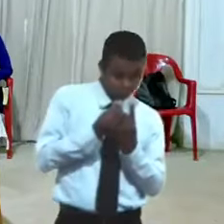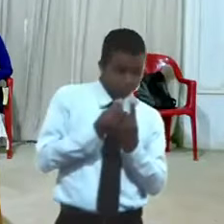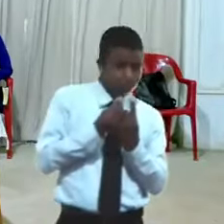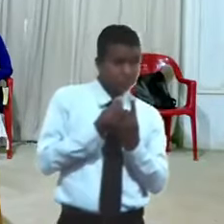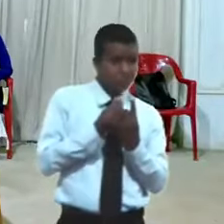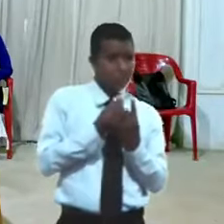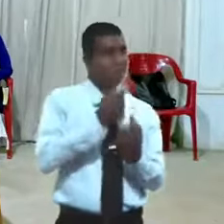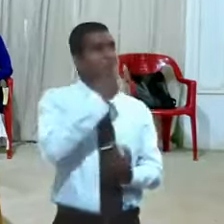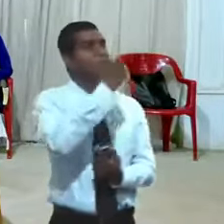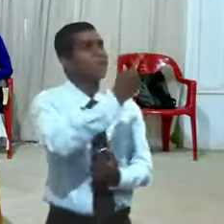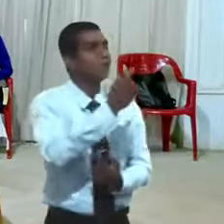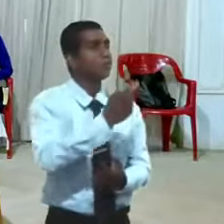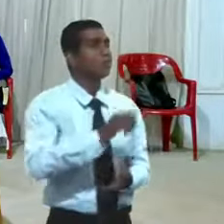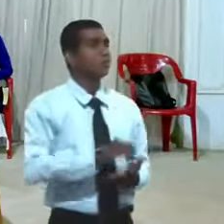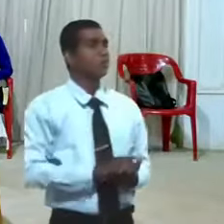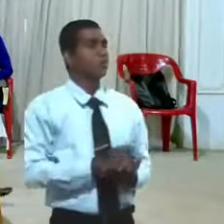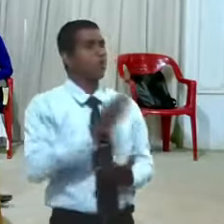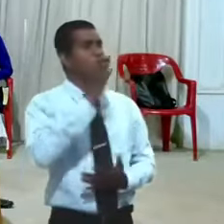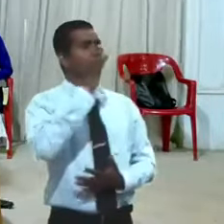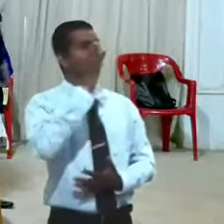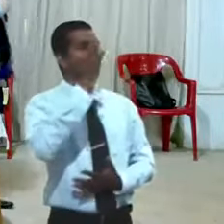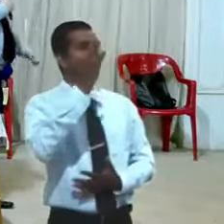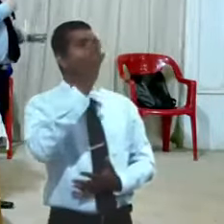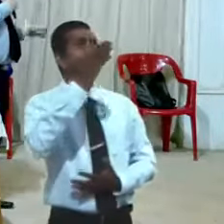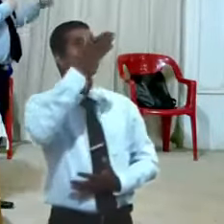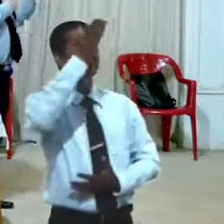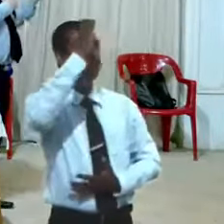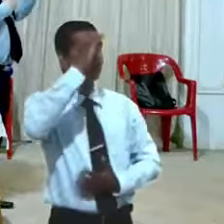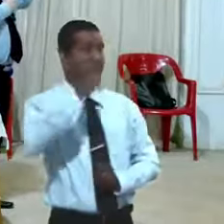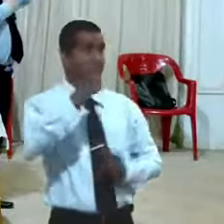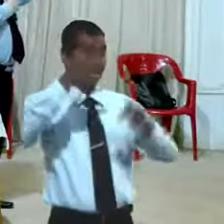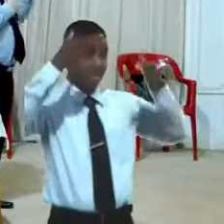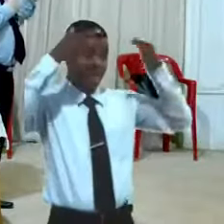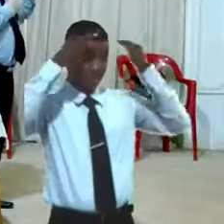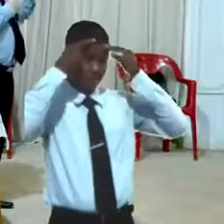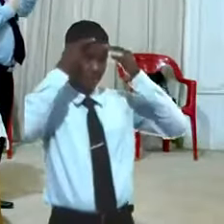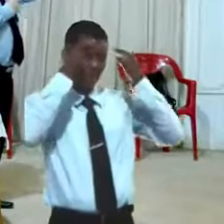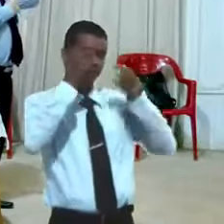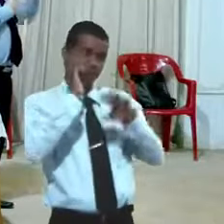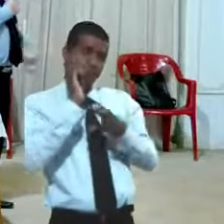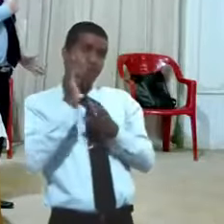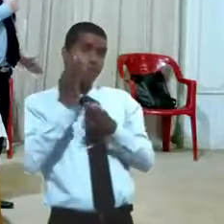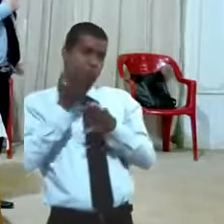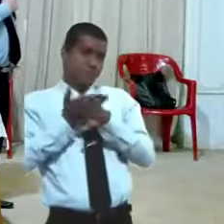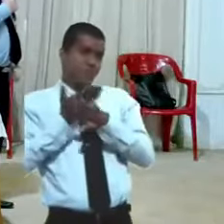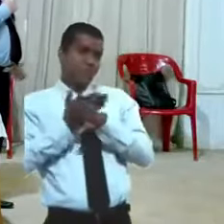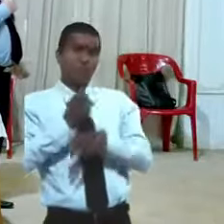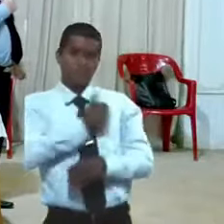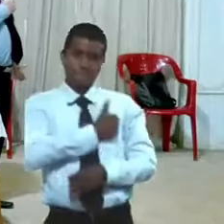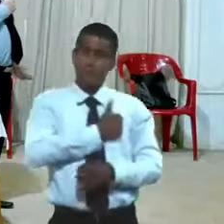varón de Dios el rey ordena que desciendas inmediatamente